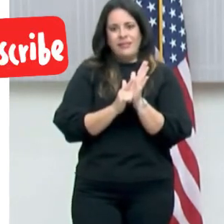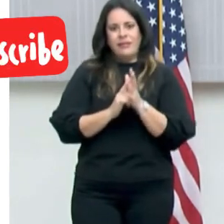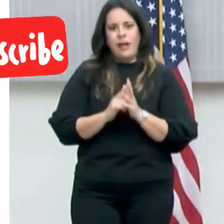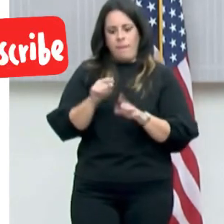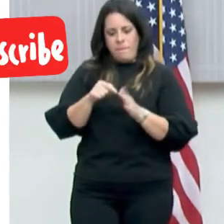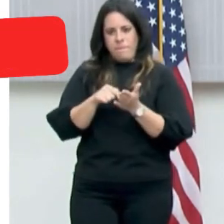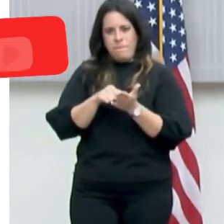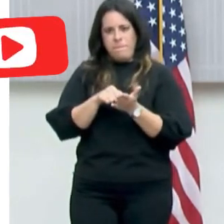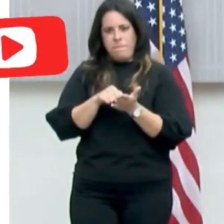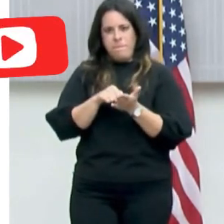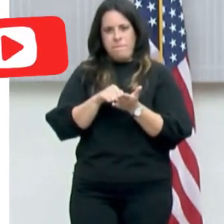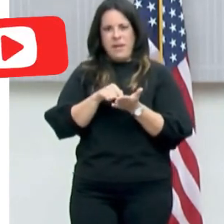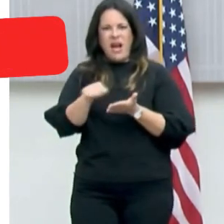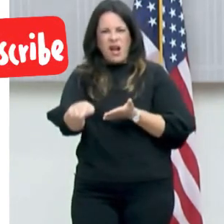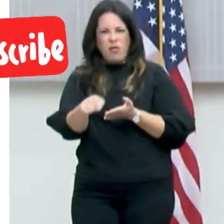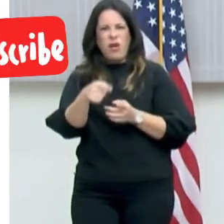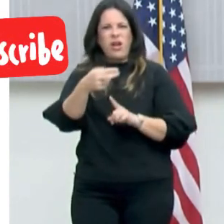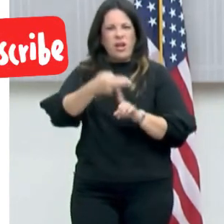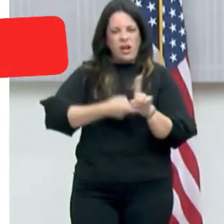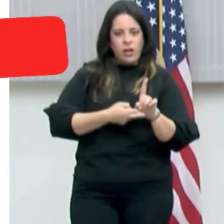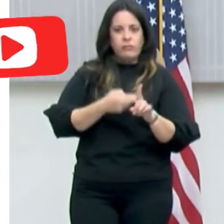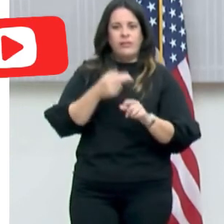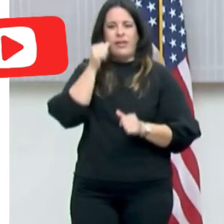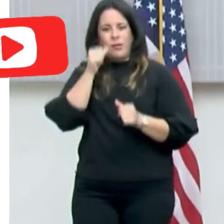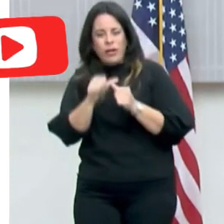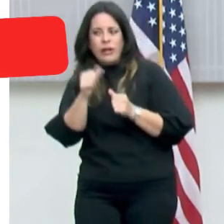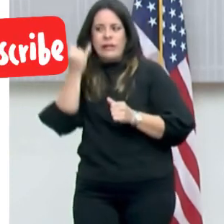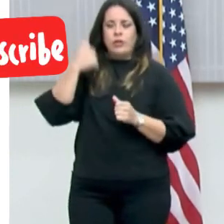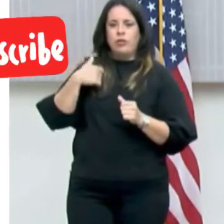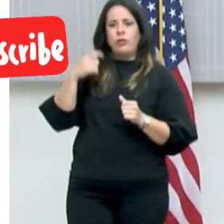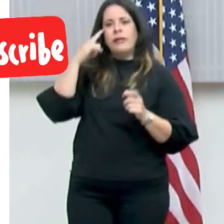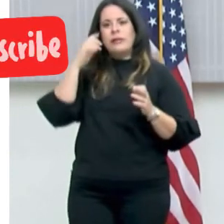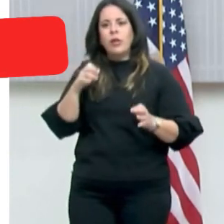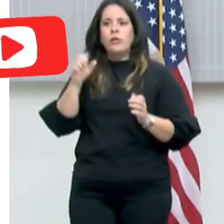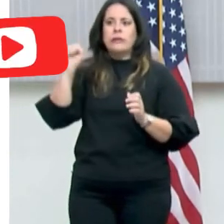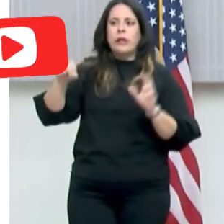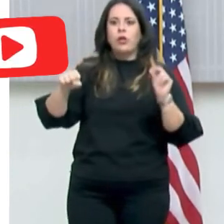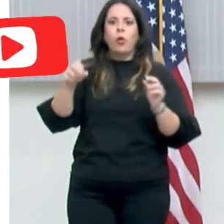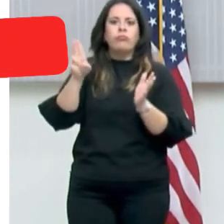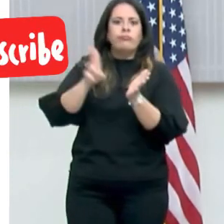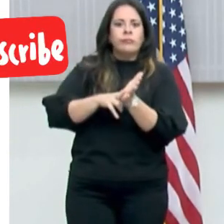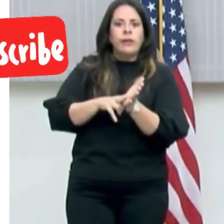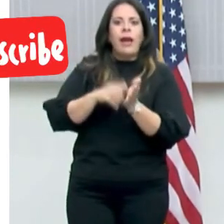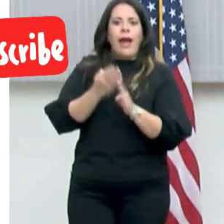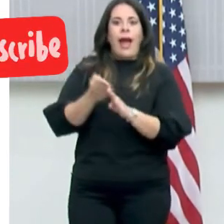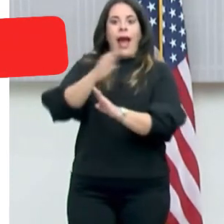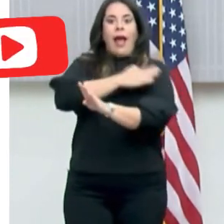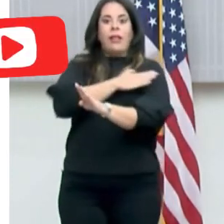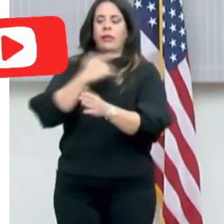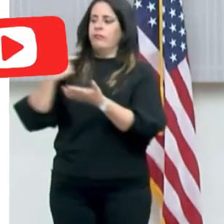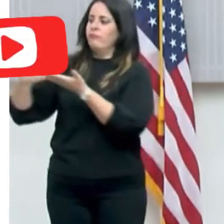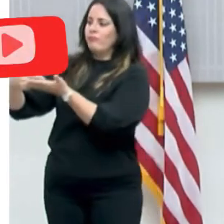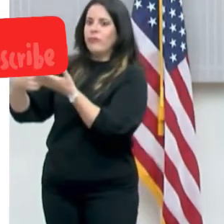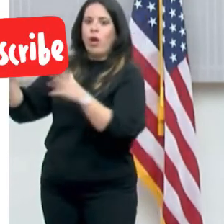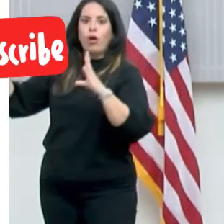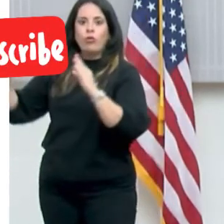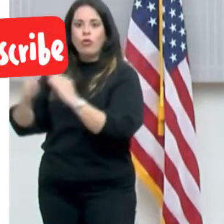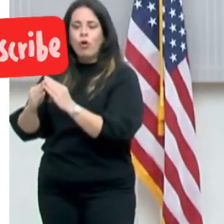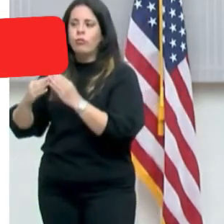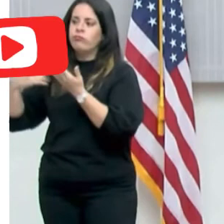vez pago de alquiler, tienen que recordar que cuando yo decido si firmo o no una medida, yo recibo asesoramiento de diferentes